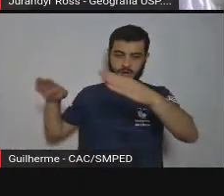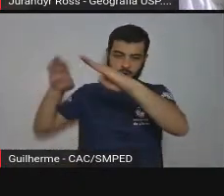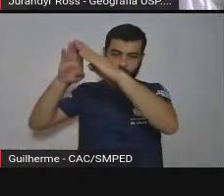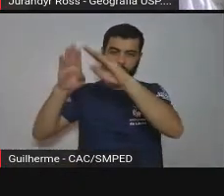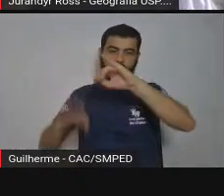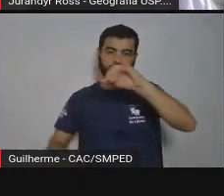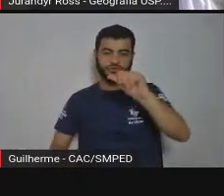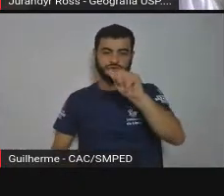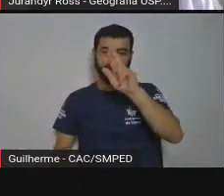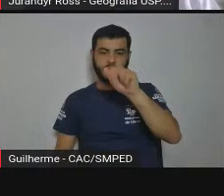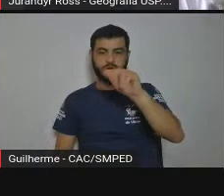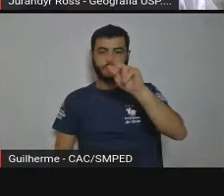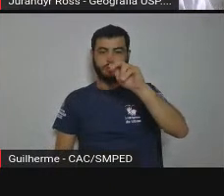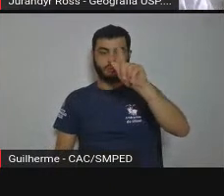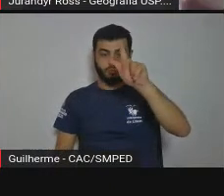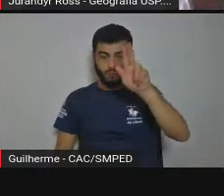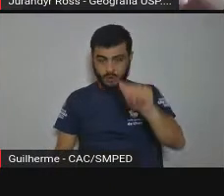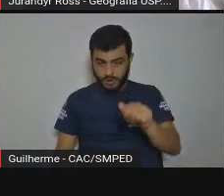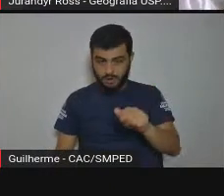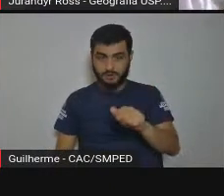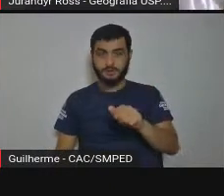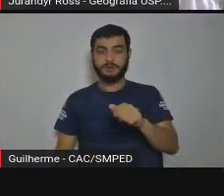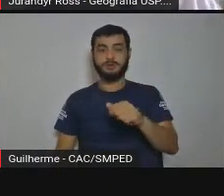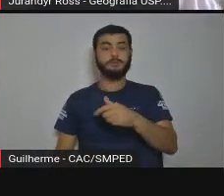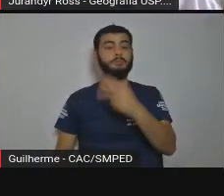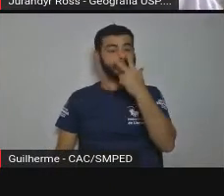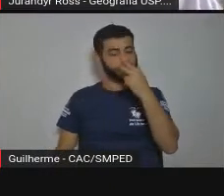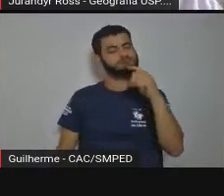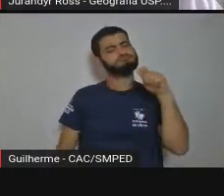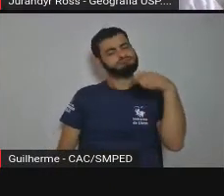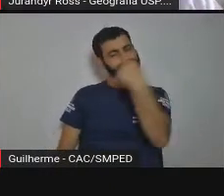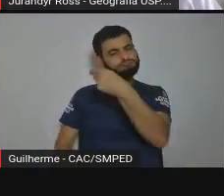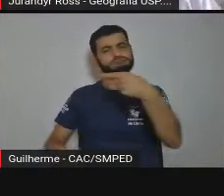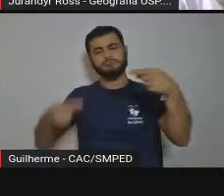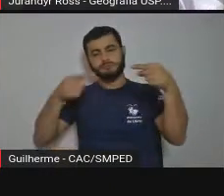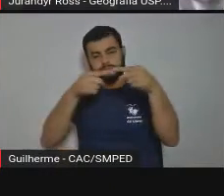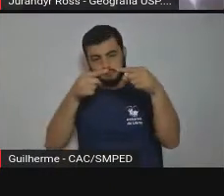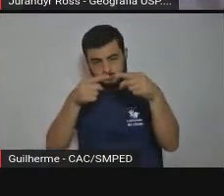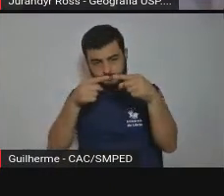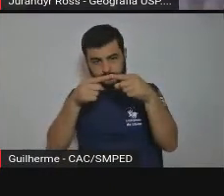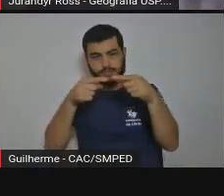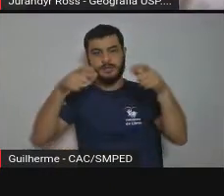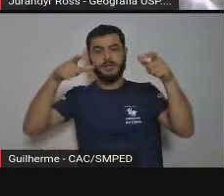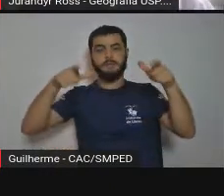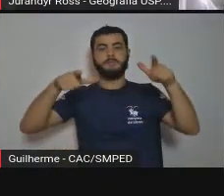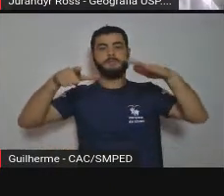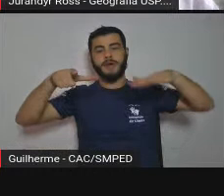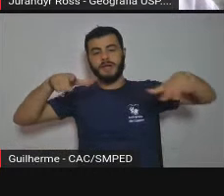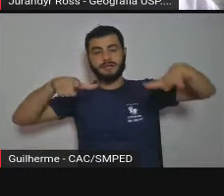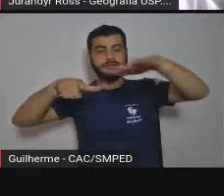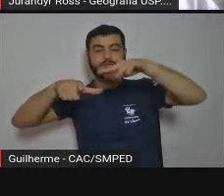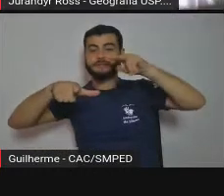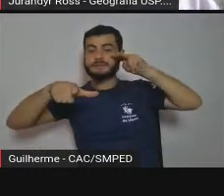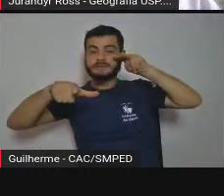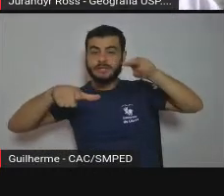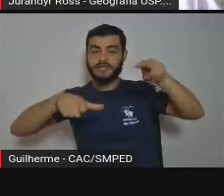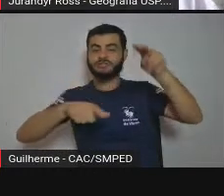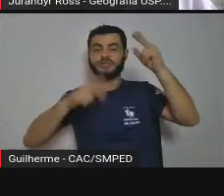natural, ainda que tenha alguma coisa lá de inserção humana, as tolas, as escadas,